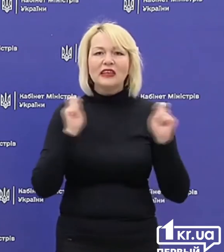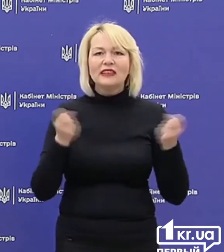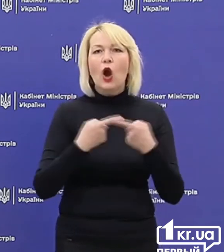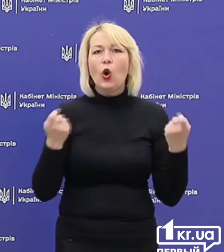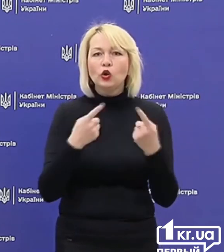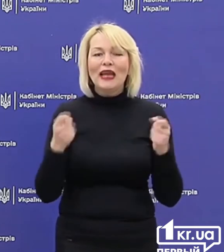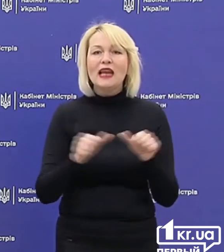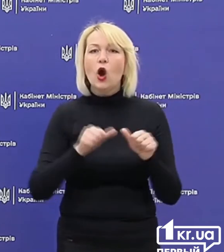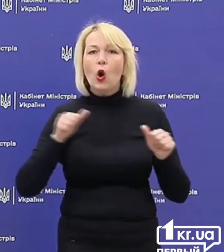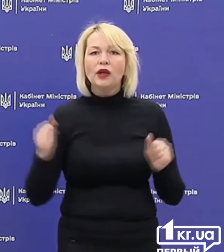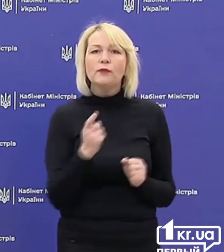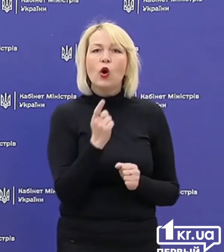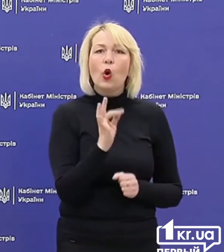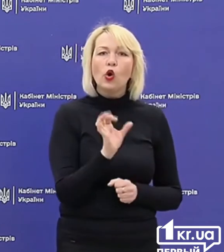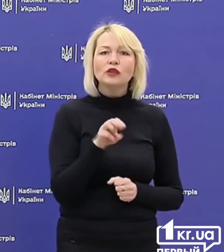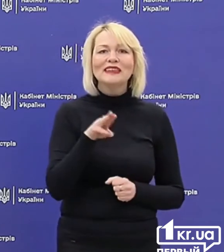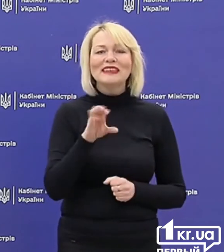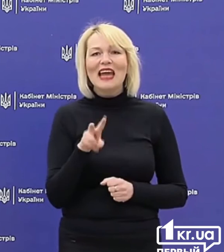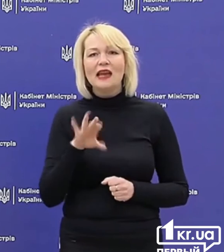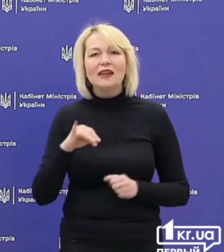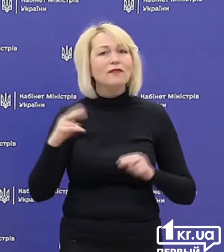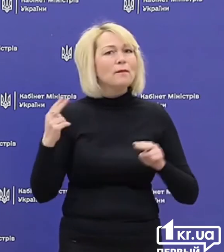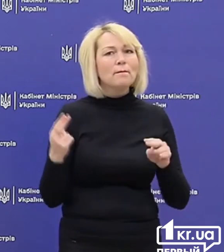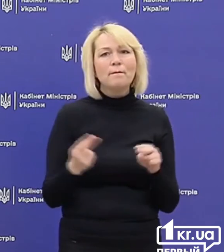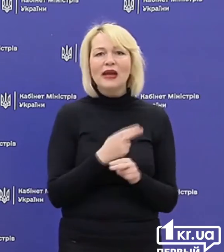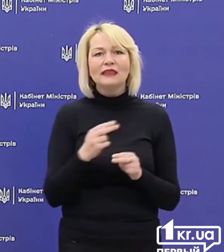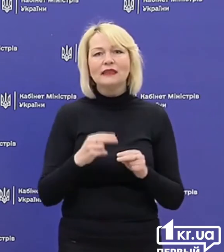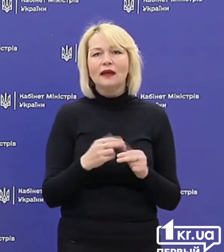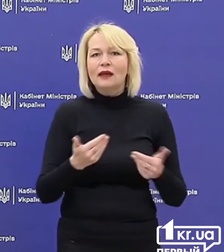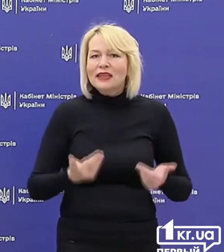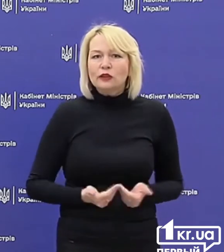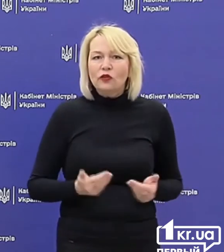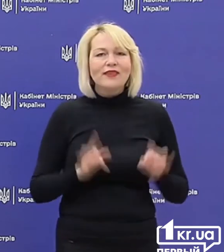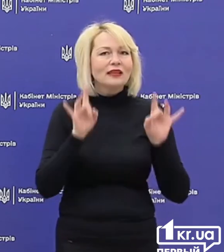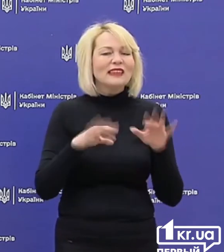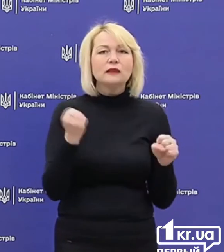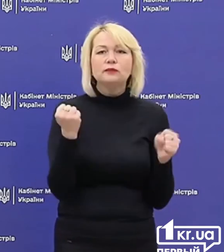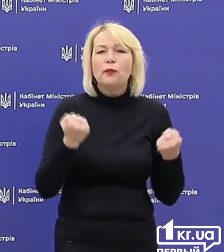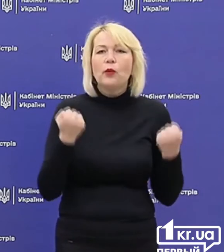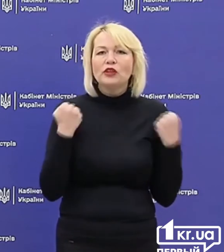окрім хостелів та безфункціонування ресторанів та спортивних залів. Це